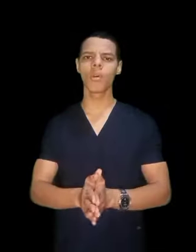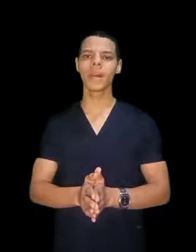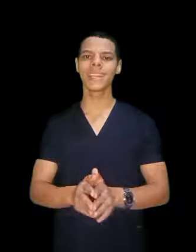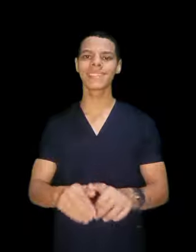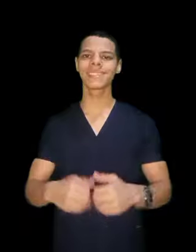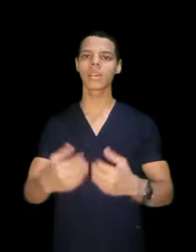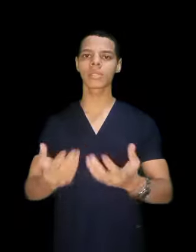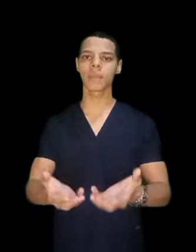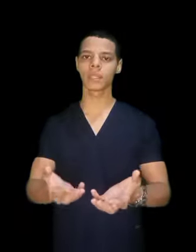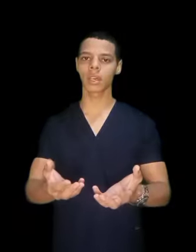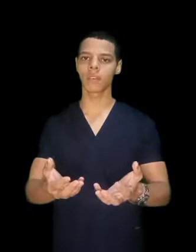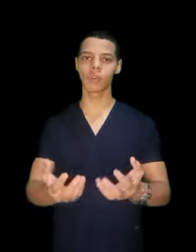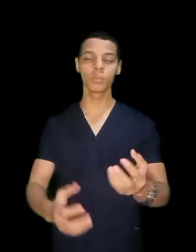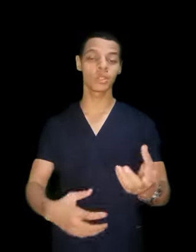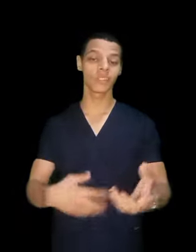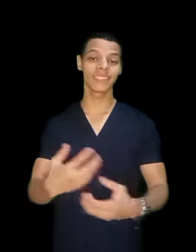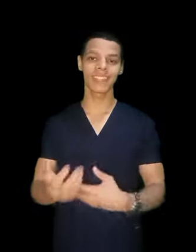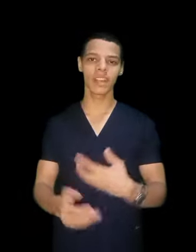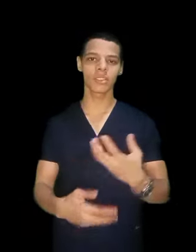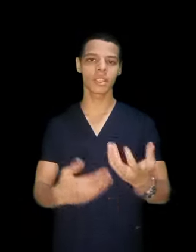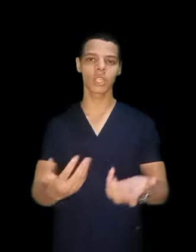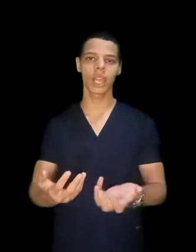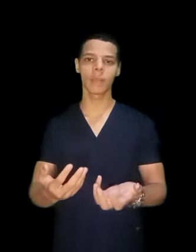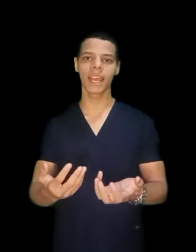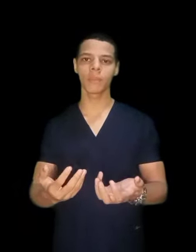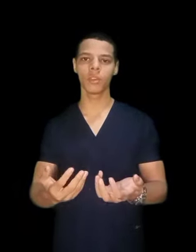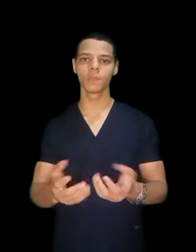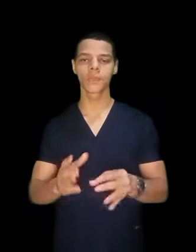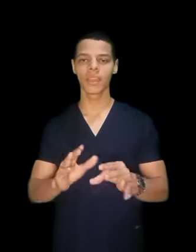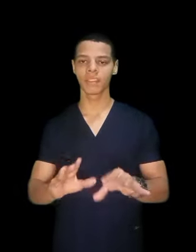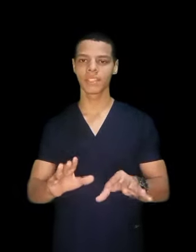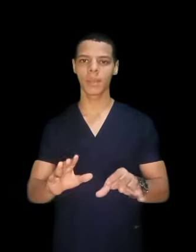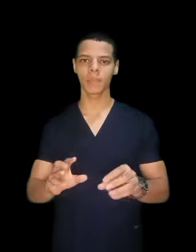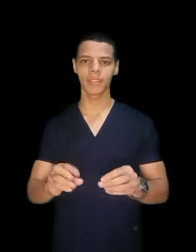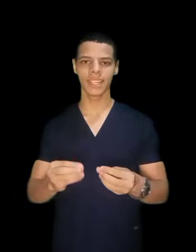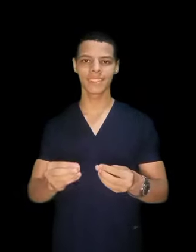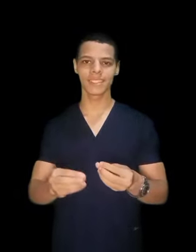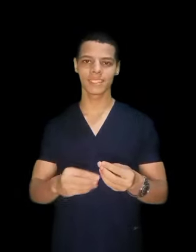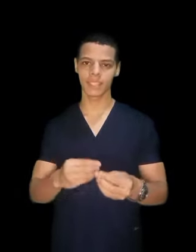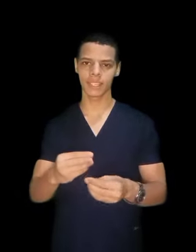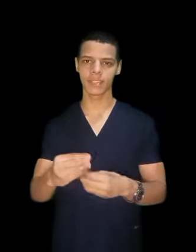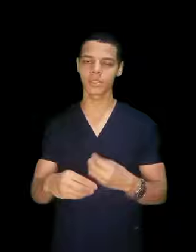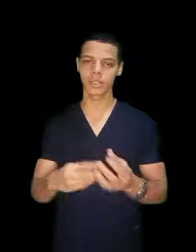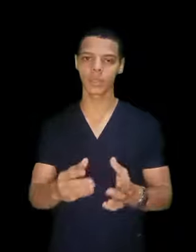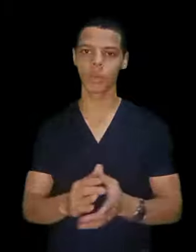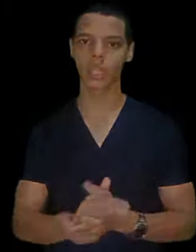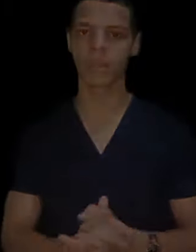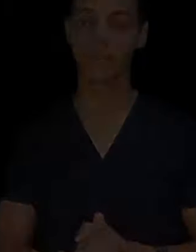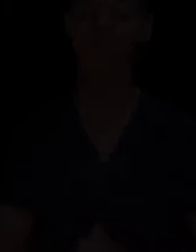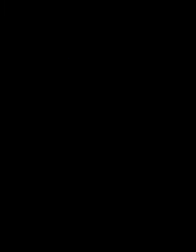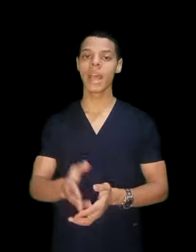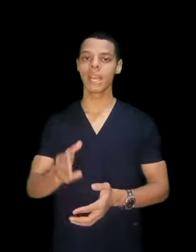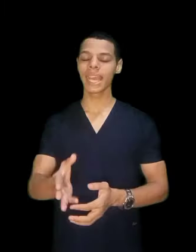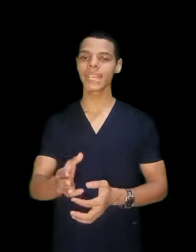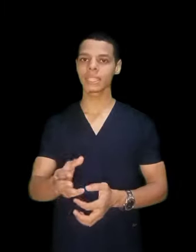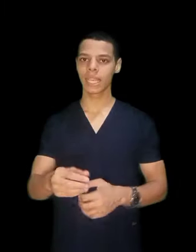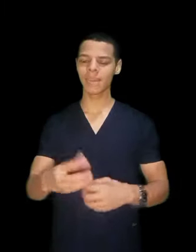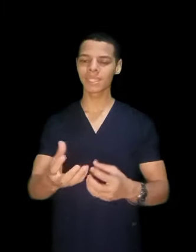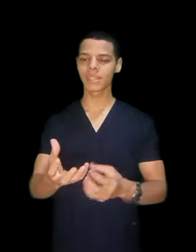وهما ناس انت اصلا متعرفهمش فانت ليه اصلا شغل بلك بهم فاسيبك من حتة نظرة المجتمع لكن كلمة